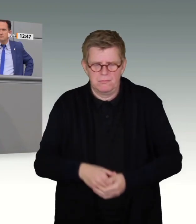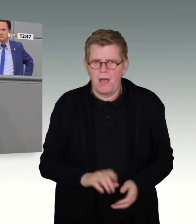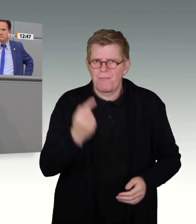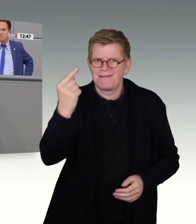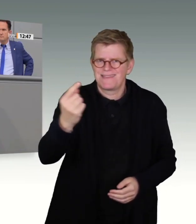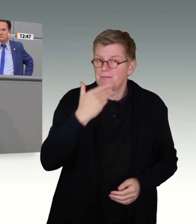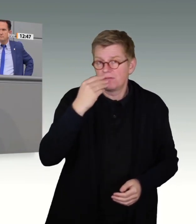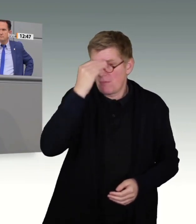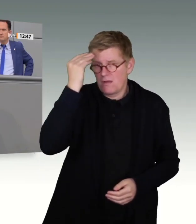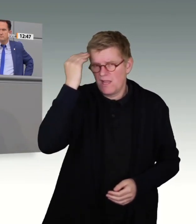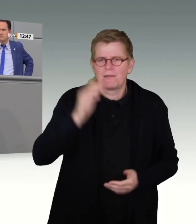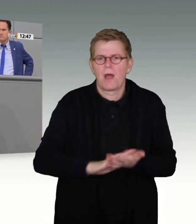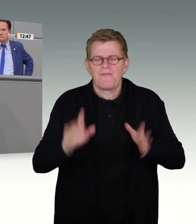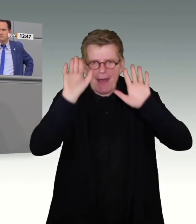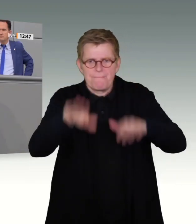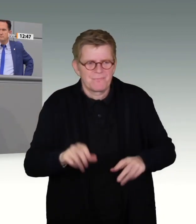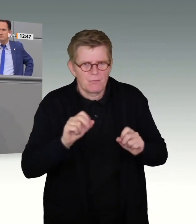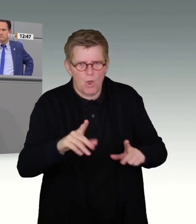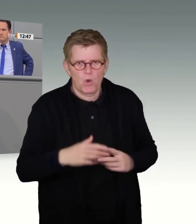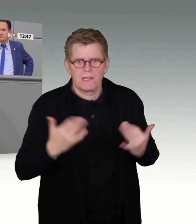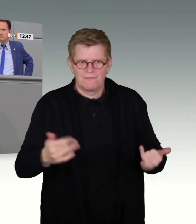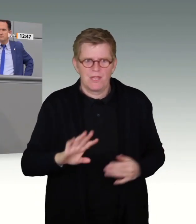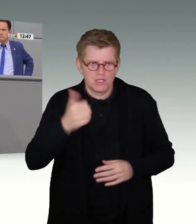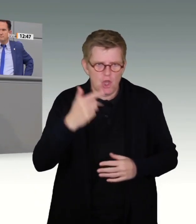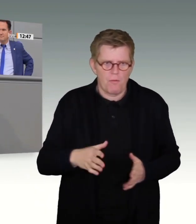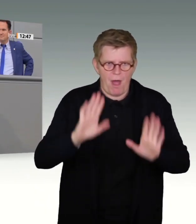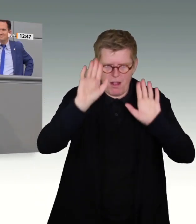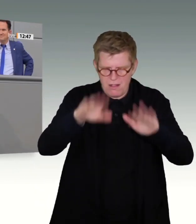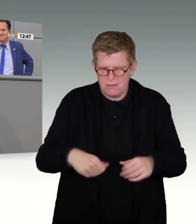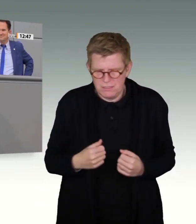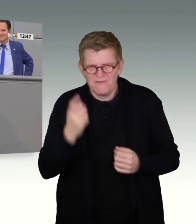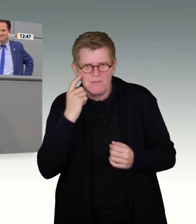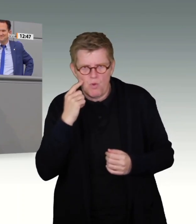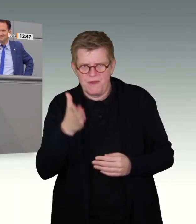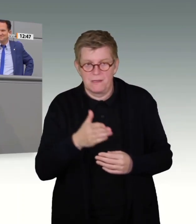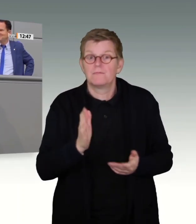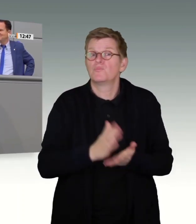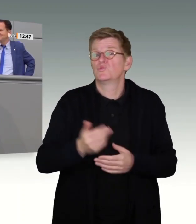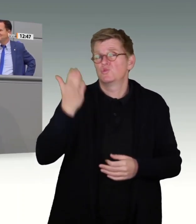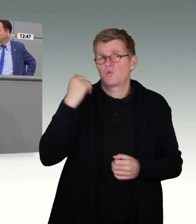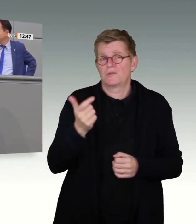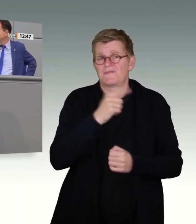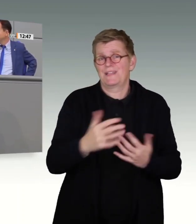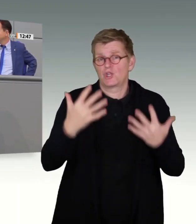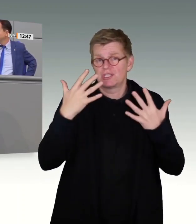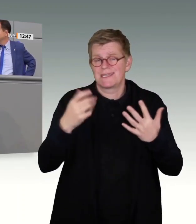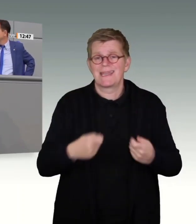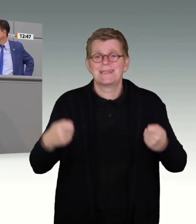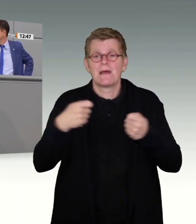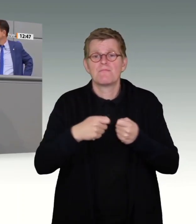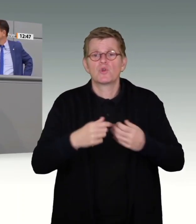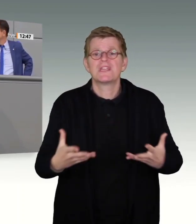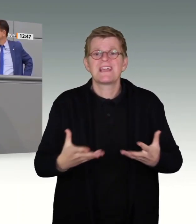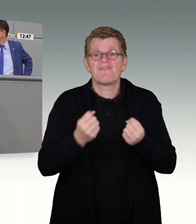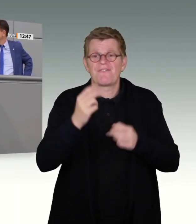nichts daraus, sondern stehen auf und nehmen Anlauf für den nächsten Versuch. Schon 2010 hat das Bundesverfassungsgericht den damaligen Versuch